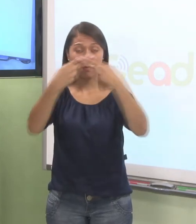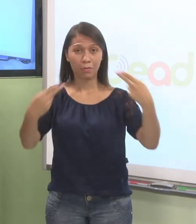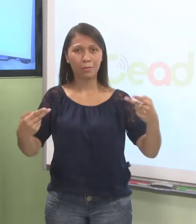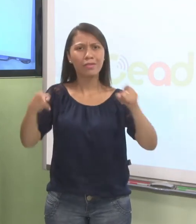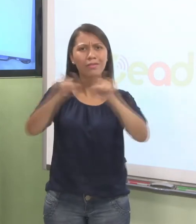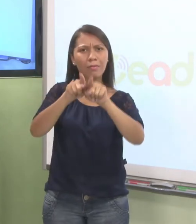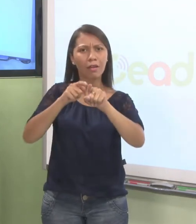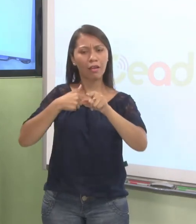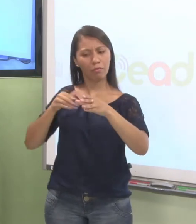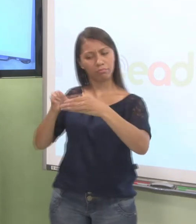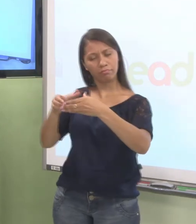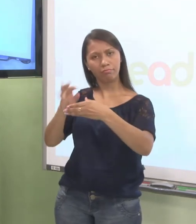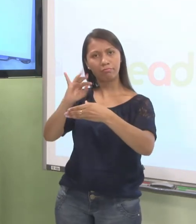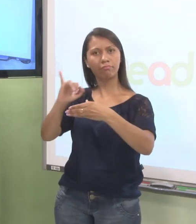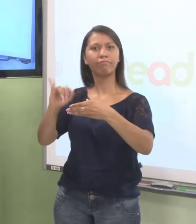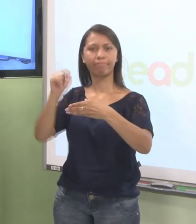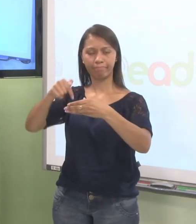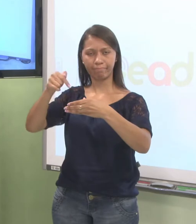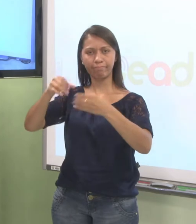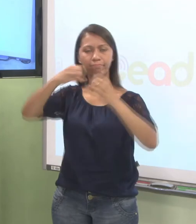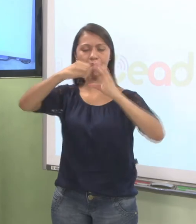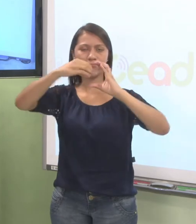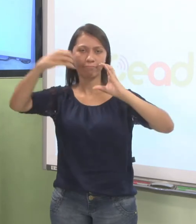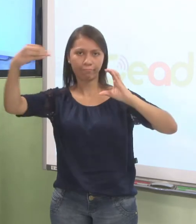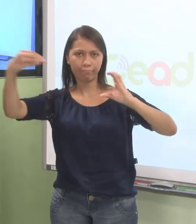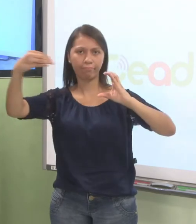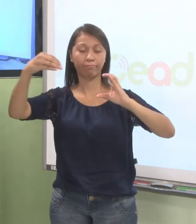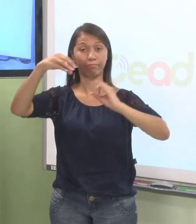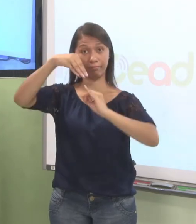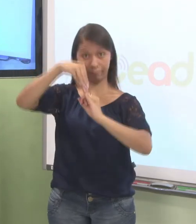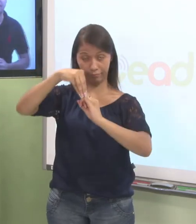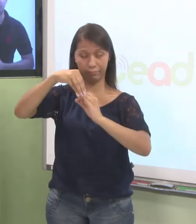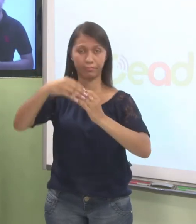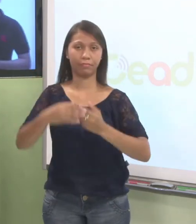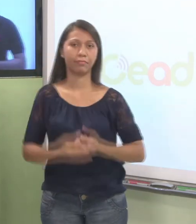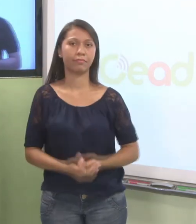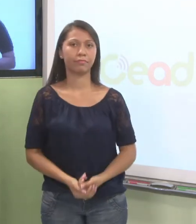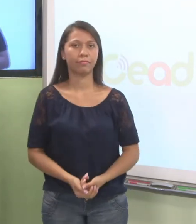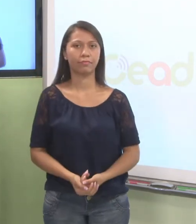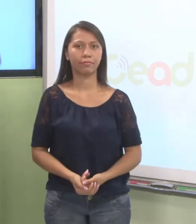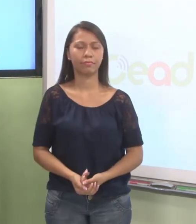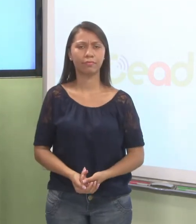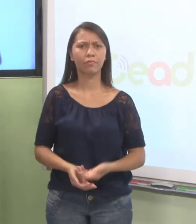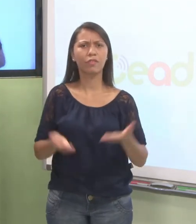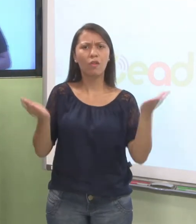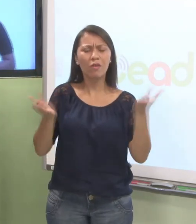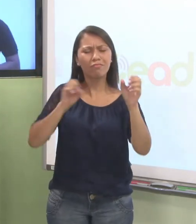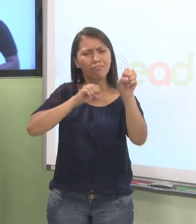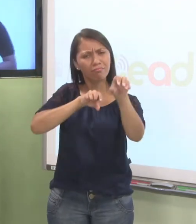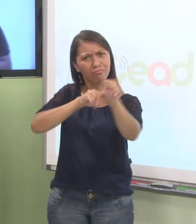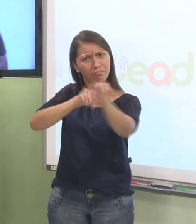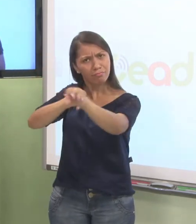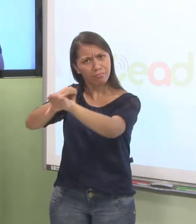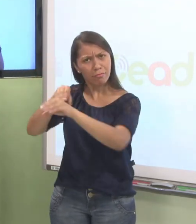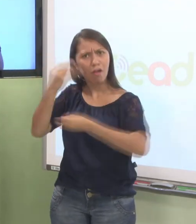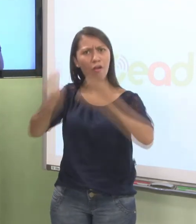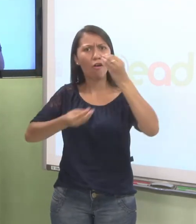equipe de tecnologia da informação do SEAD e FNMG. Hoje ensinarei vocês a acessar o ambiente virtual de